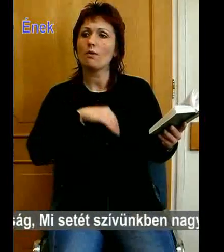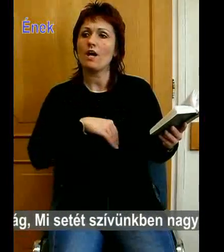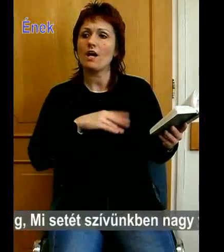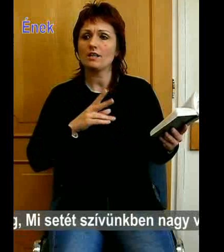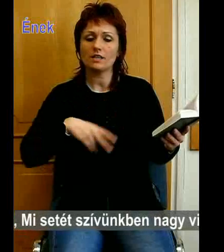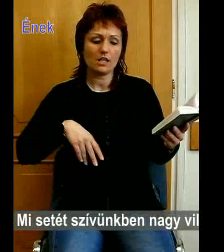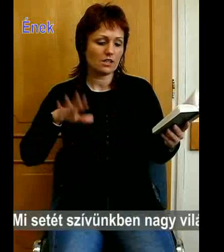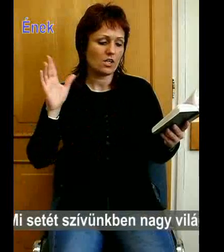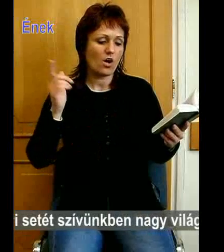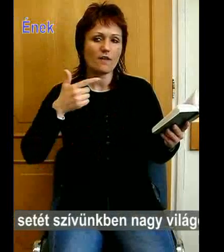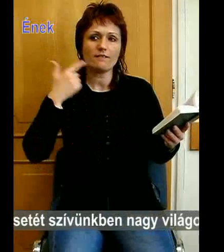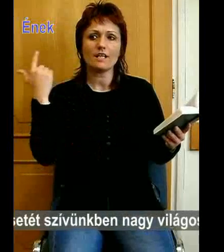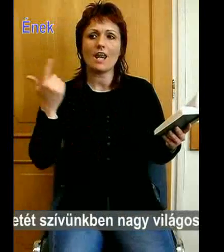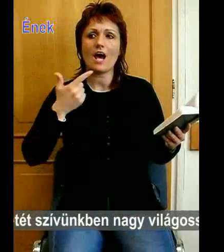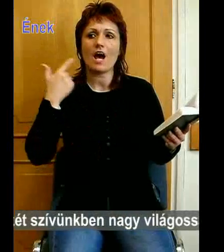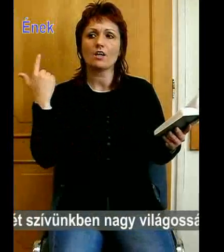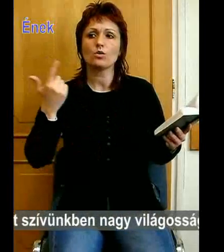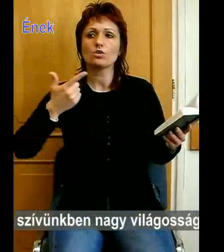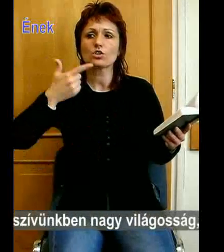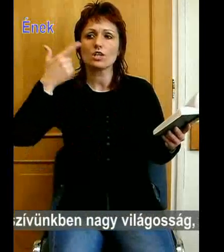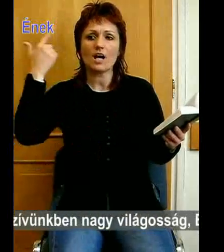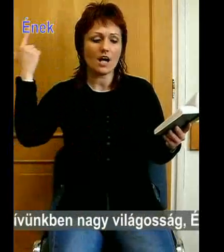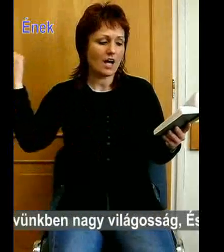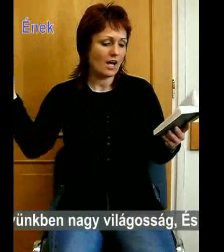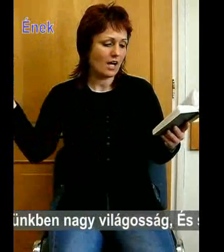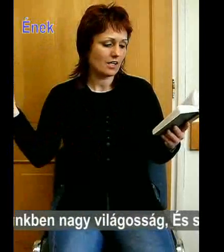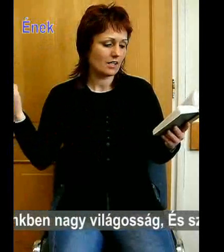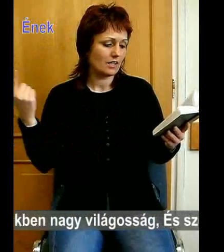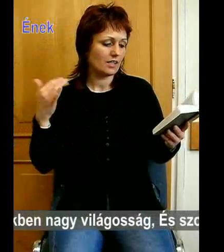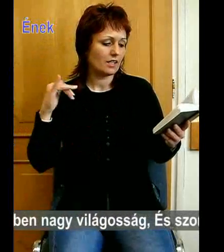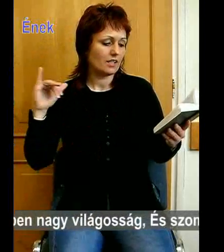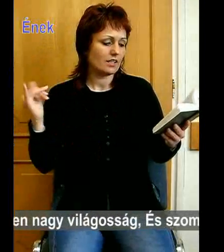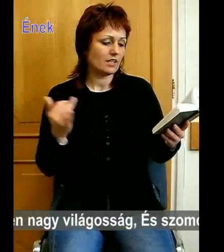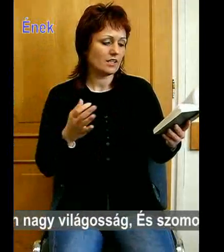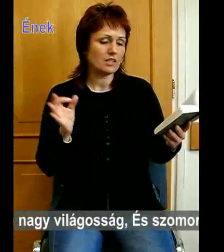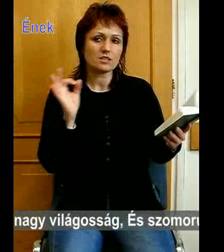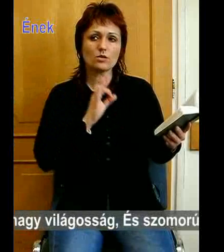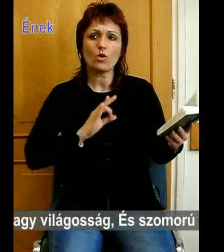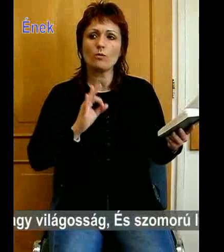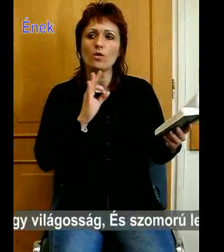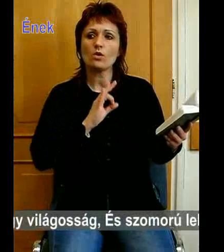a világosság. Én csak te